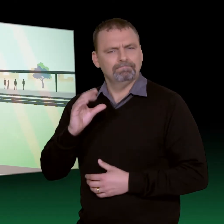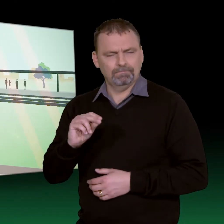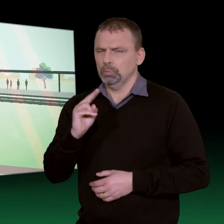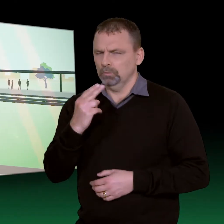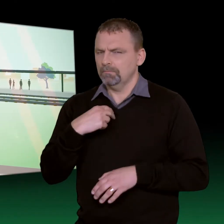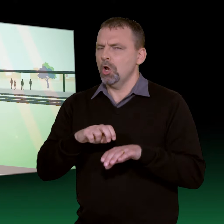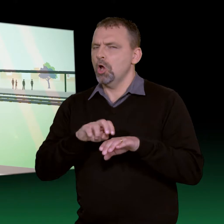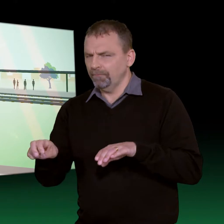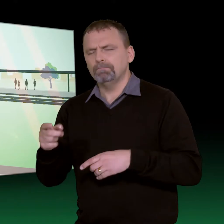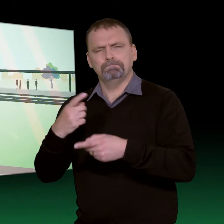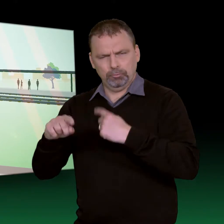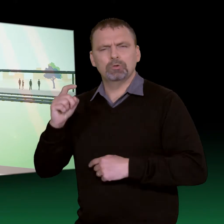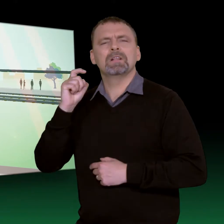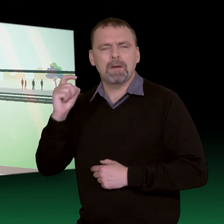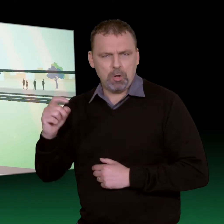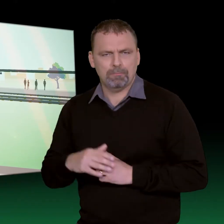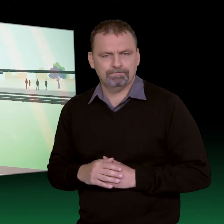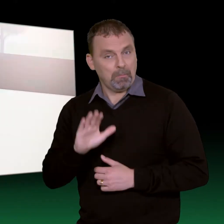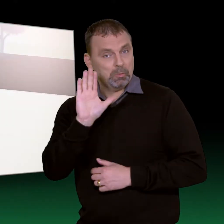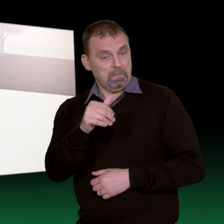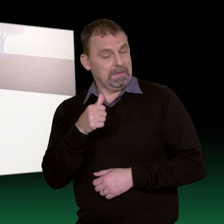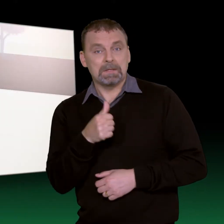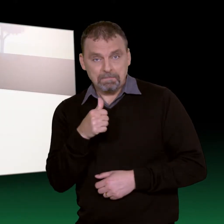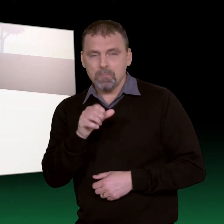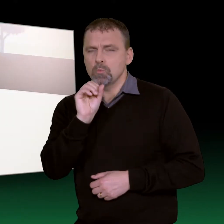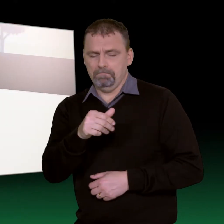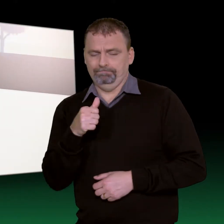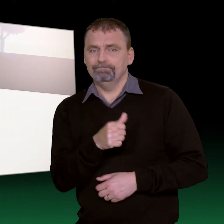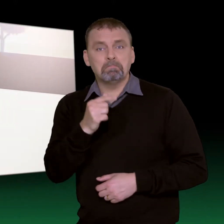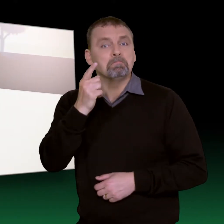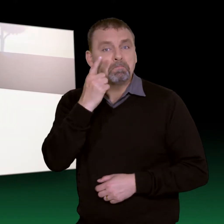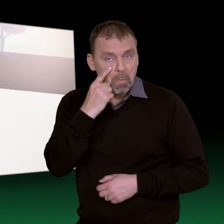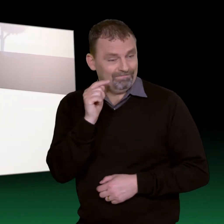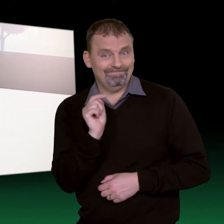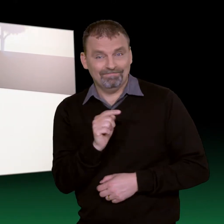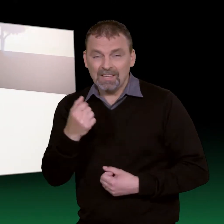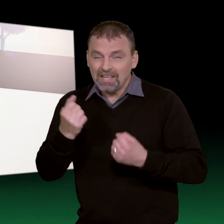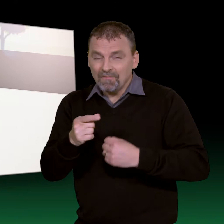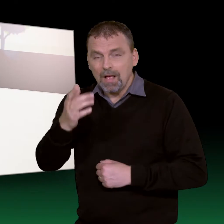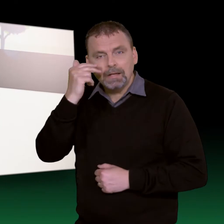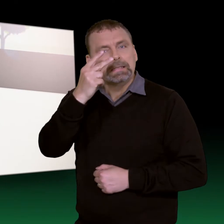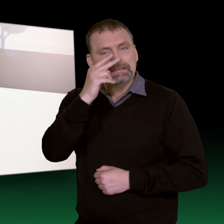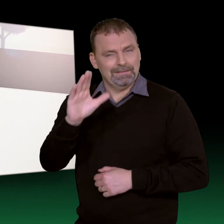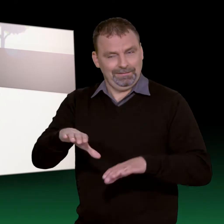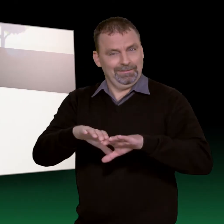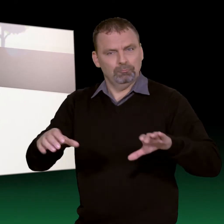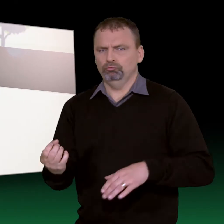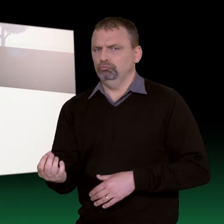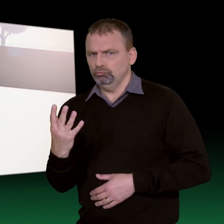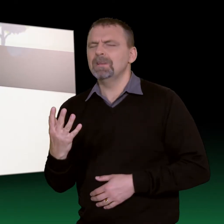Jaha, nu ska jag av och byta till tvärbanan. Då trycker jag på den blå stoppknappen så att föraren ser på sin instrumentbräda